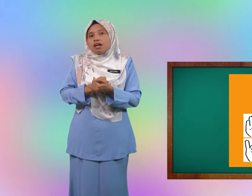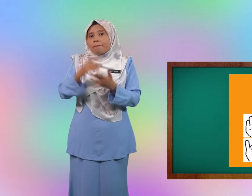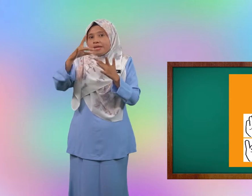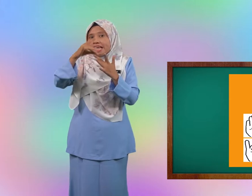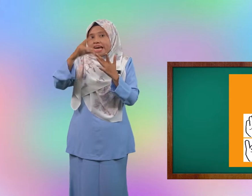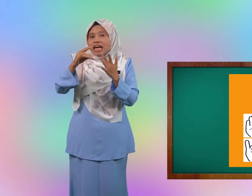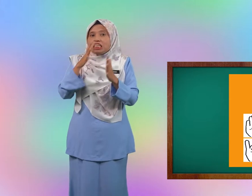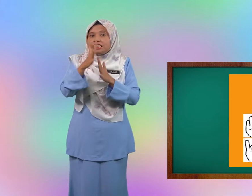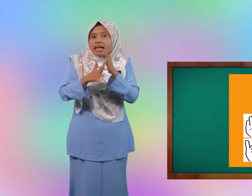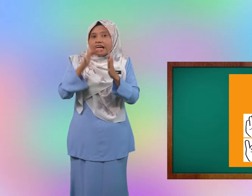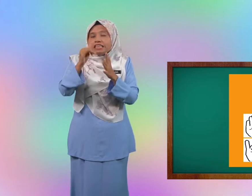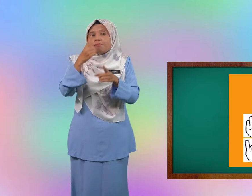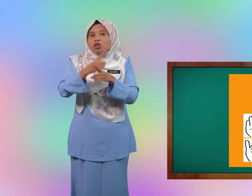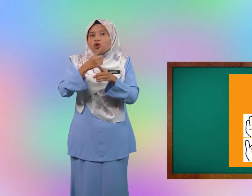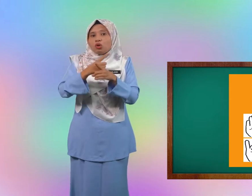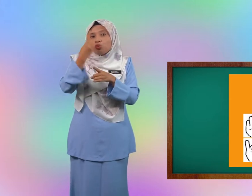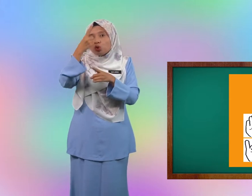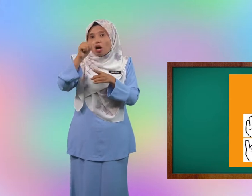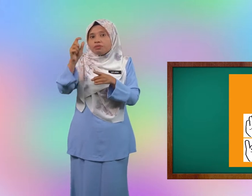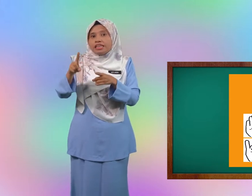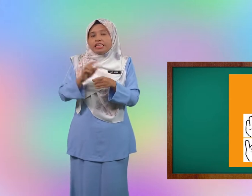pilih isyarat yang betul untuk abjad ini